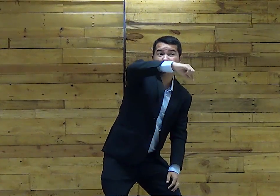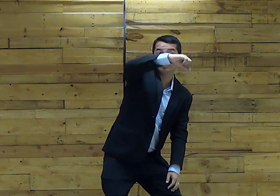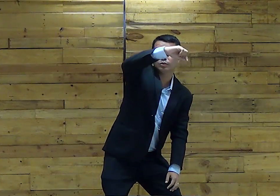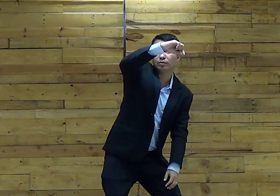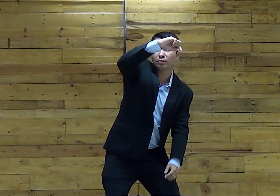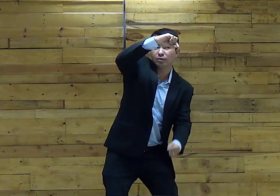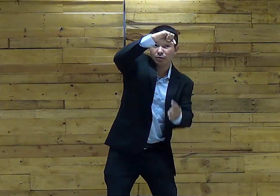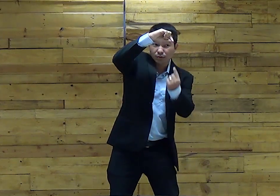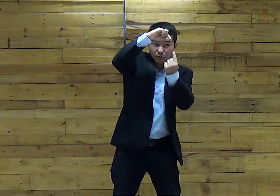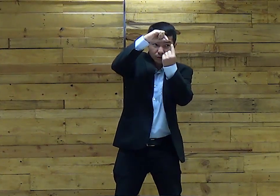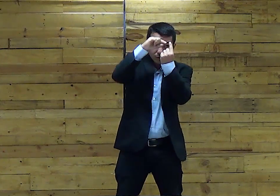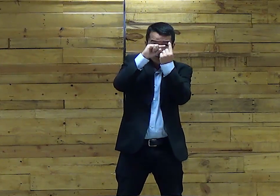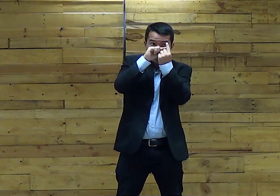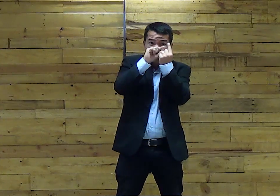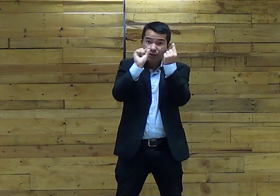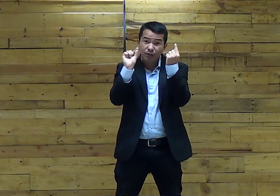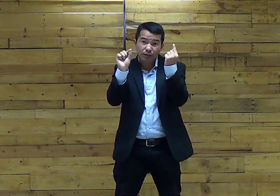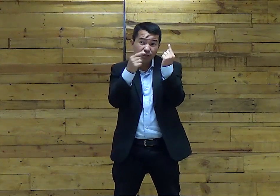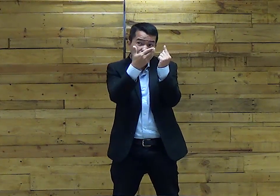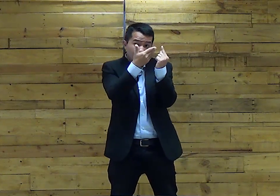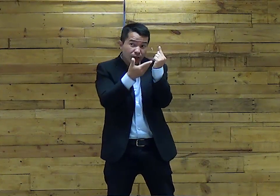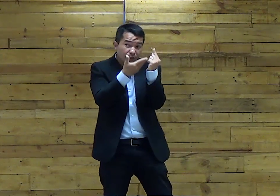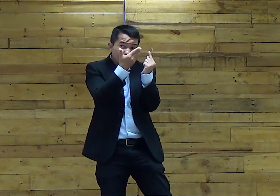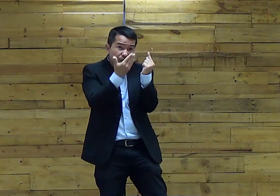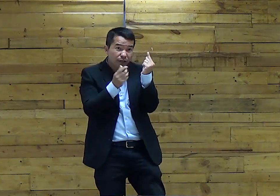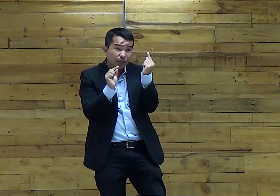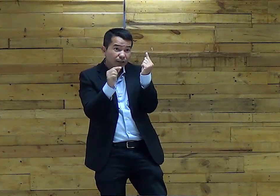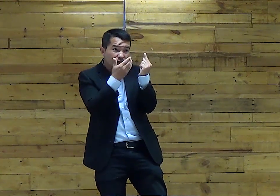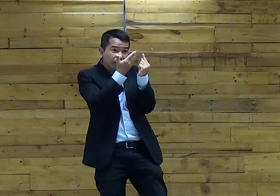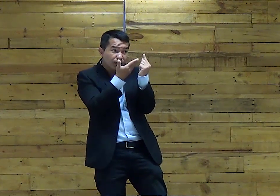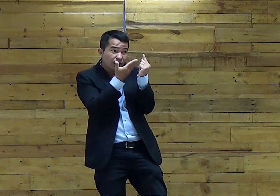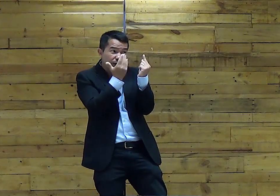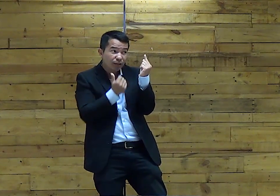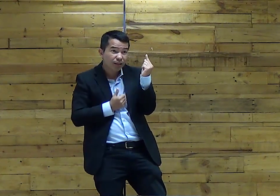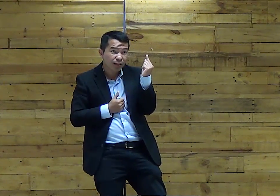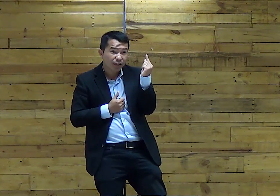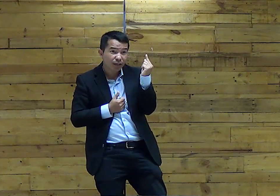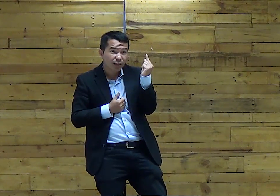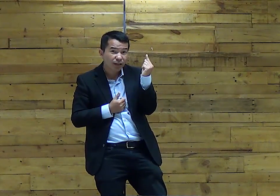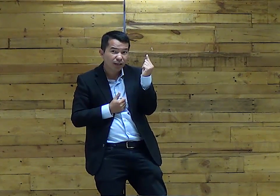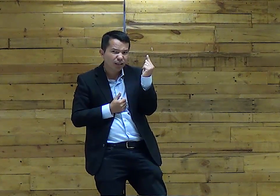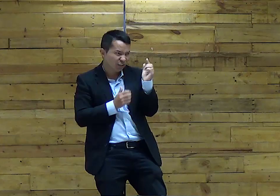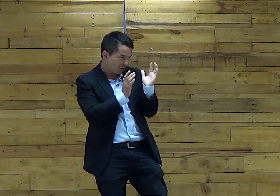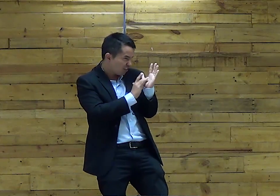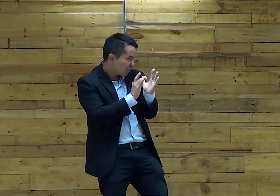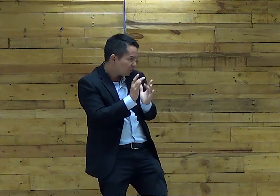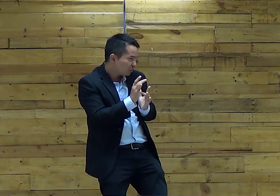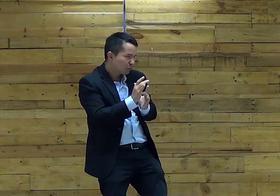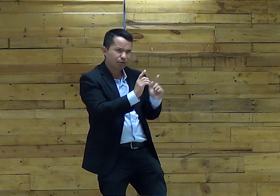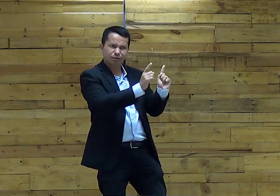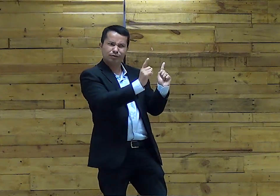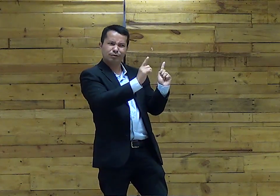oração E dali Escolheu uma pessoa O que foi essa pessoa Jesus?